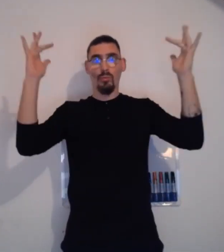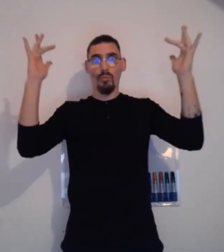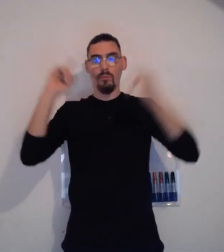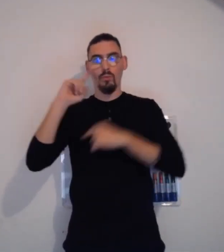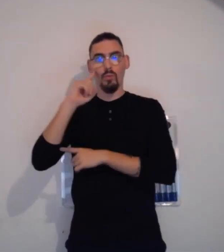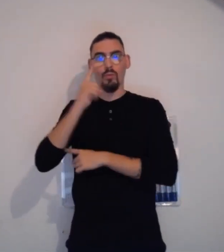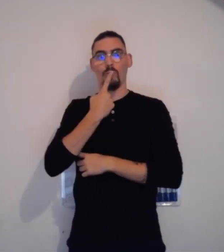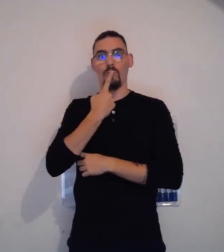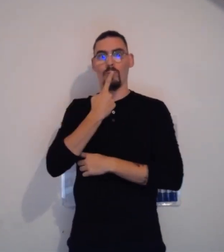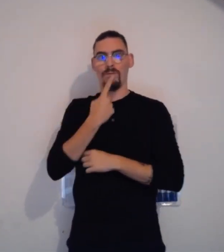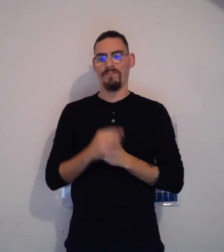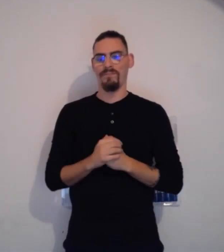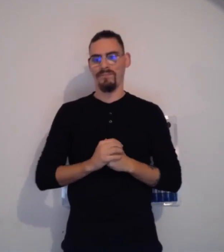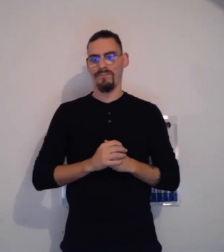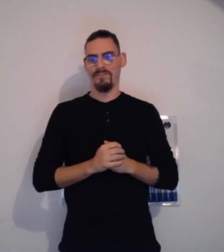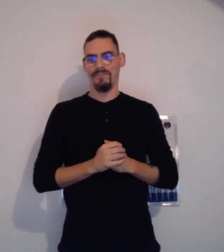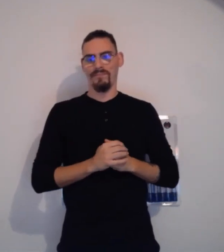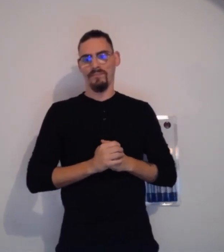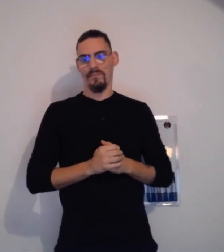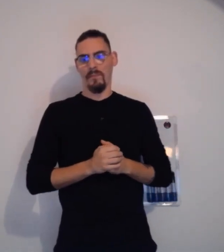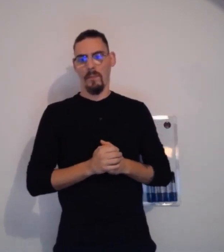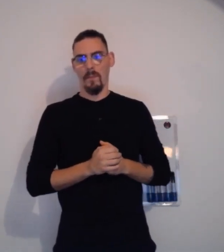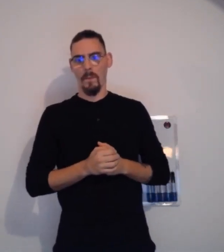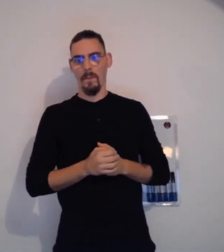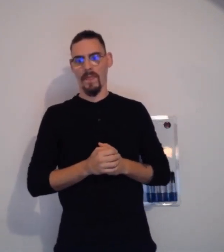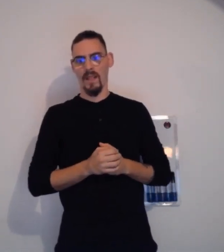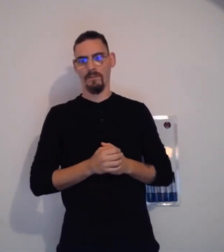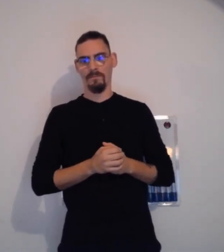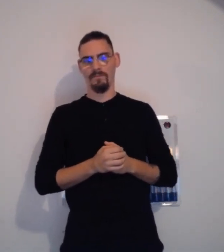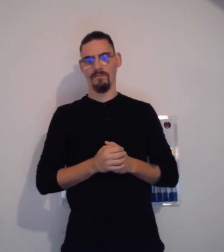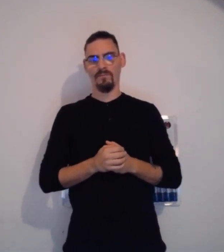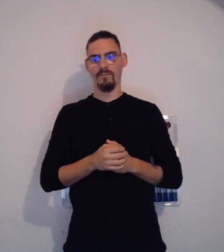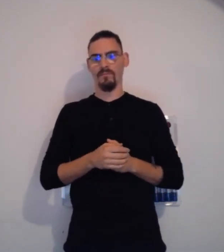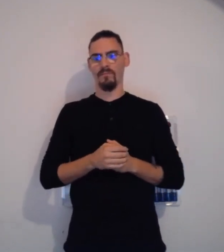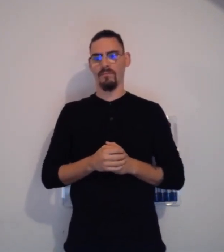Nous allons plonger maintenant dans la culture sourde.